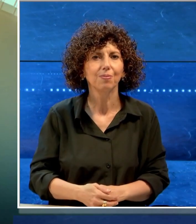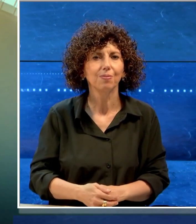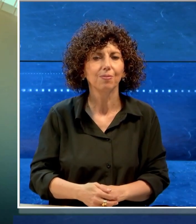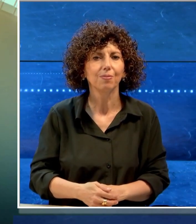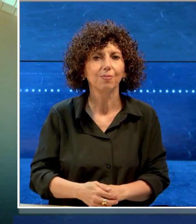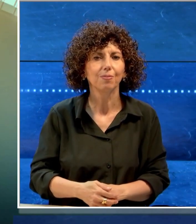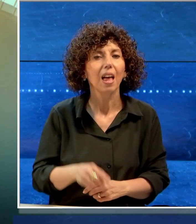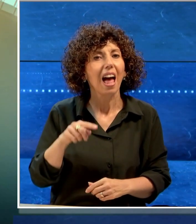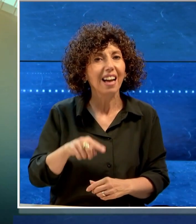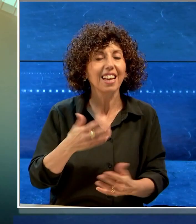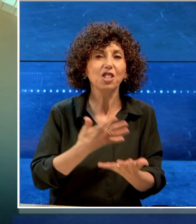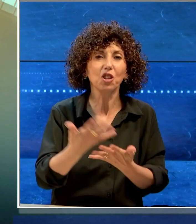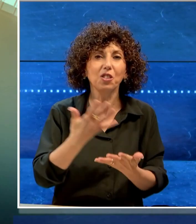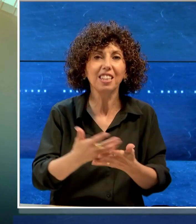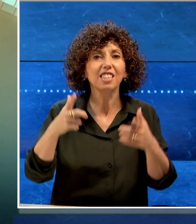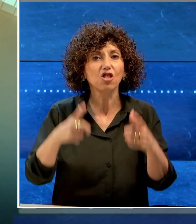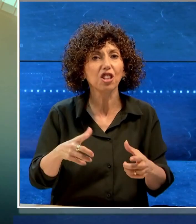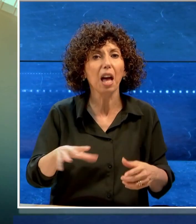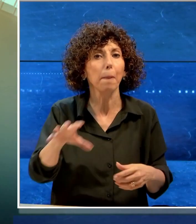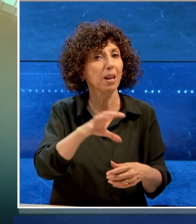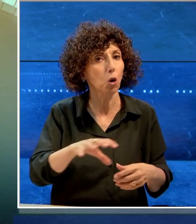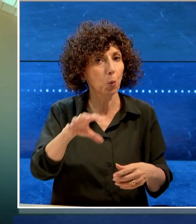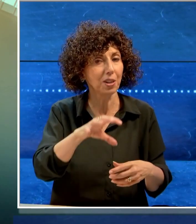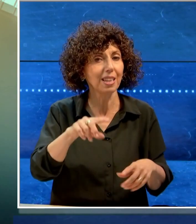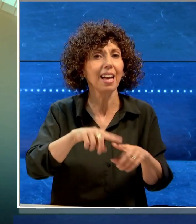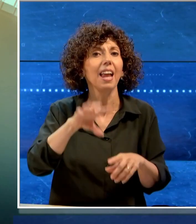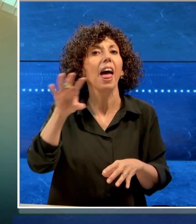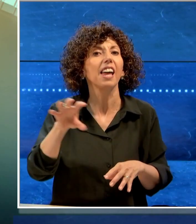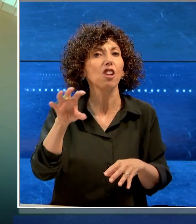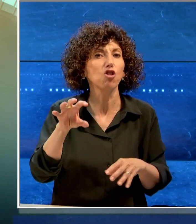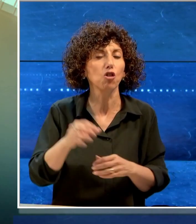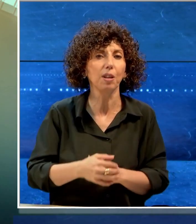E adesso le notizie dall'area metropolitana e dalla regione.